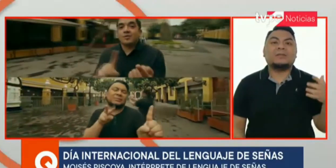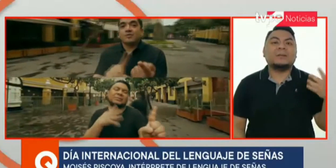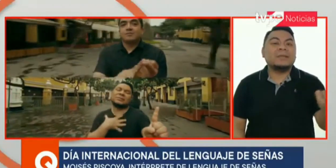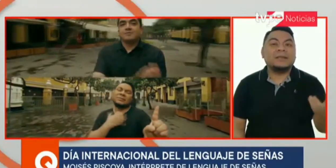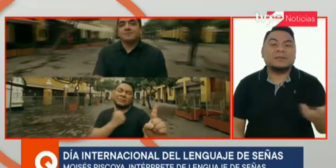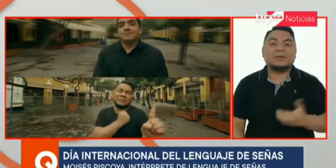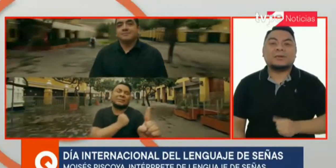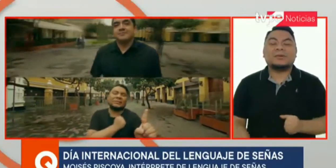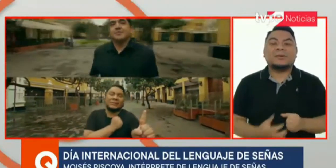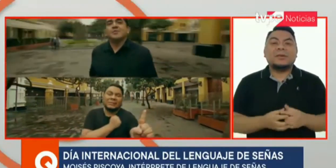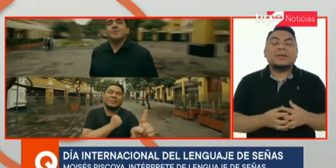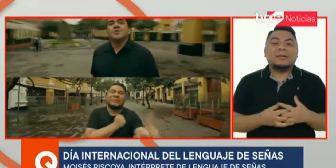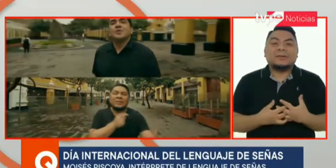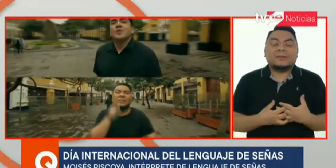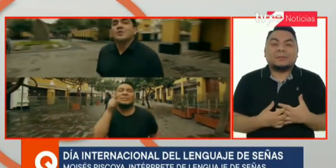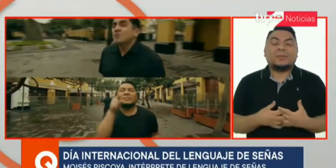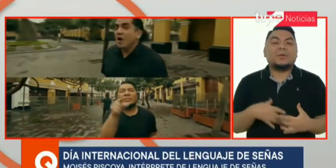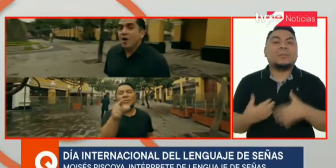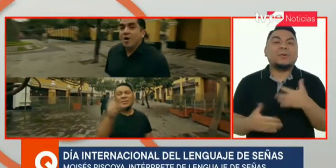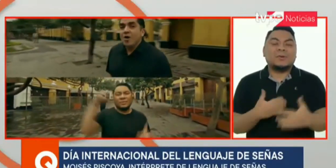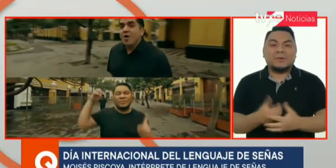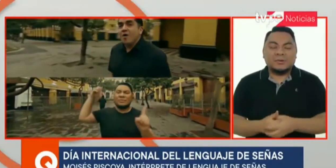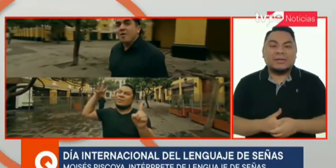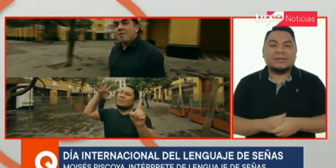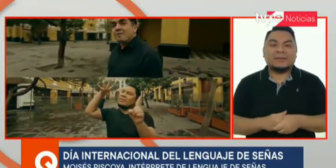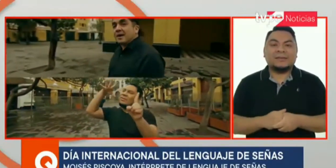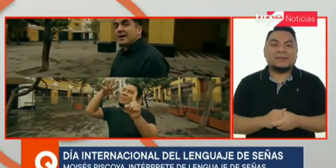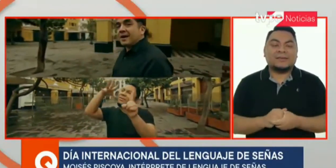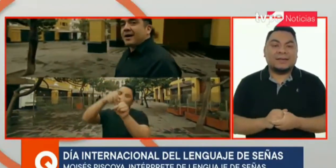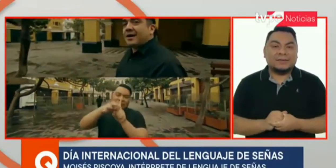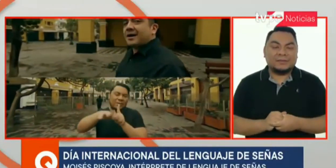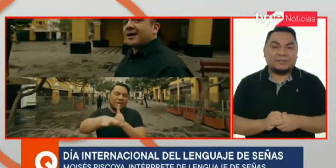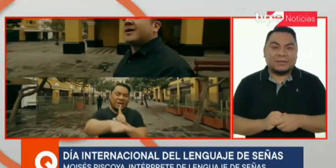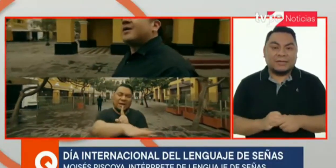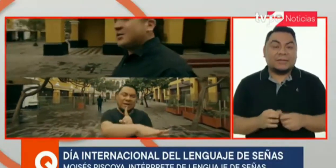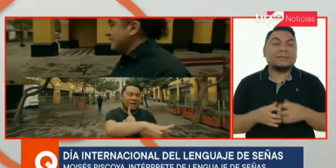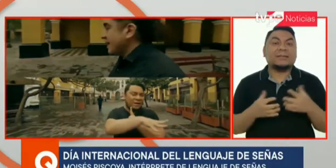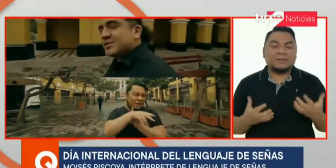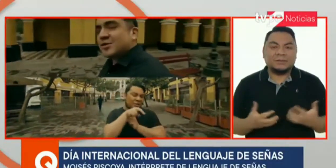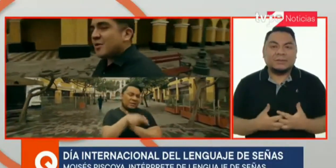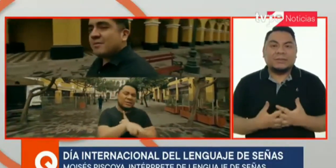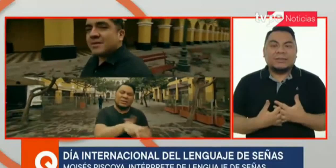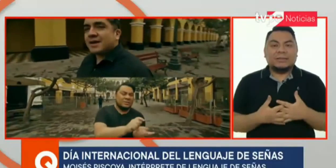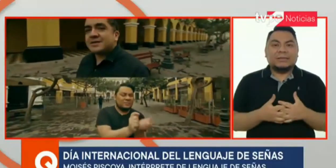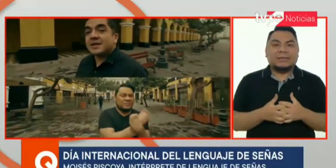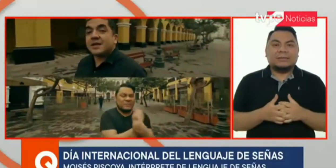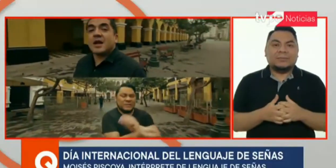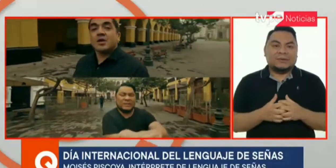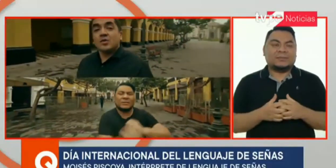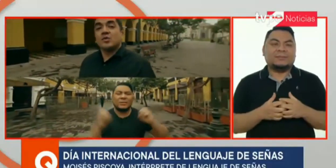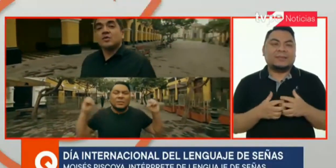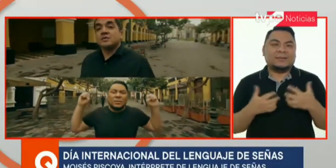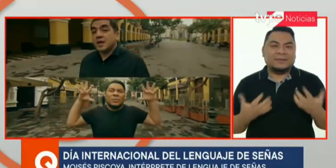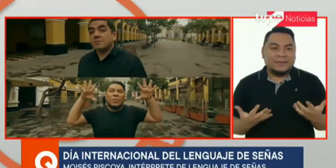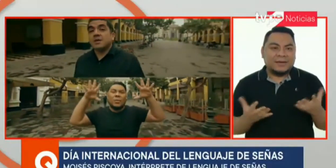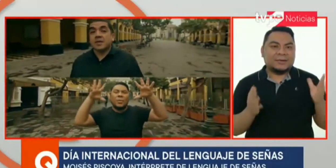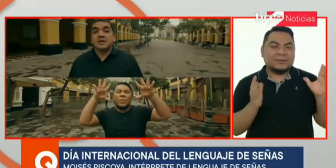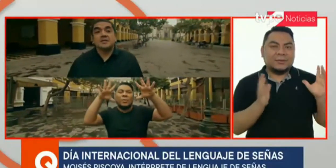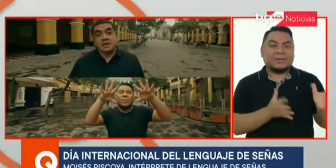familia de sordos. Entonces, poco a poco esta necesidad se fue agrandando y pues decidí dejar todo lo que